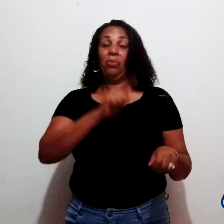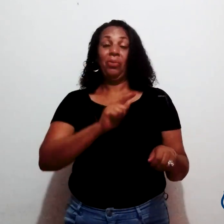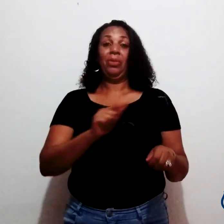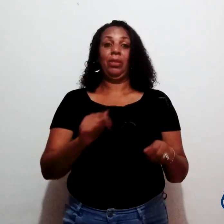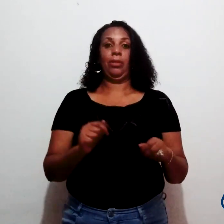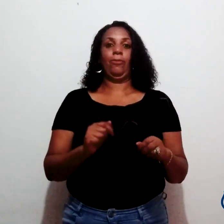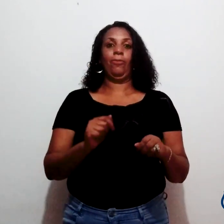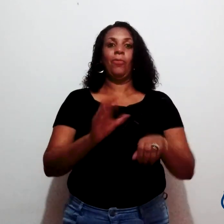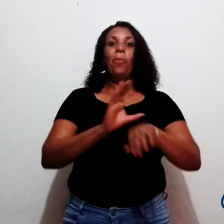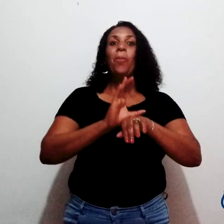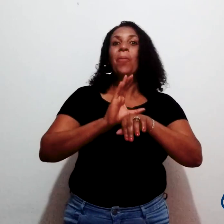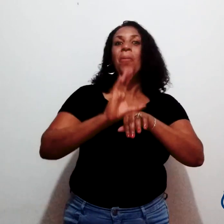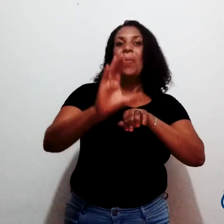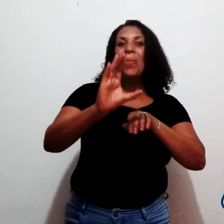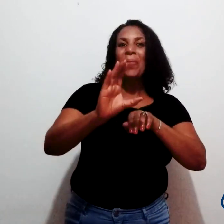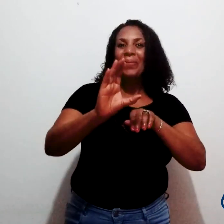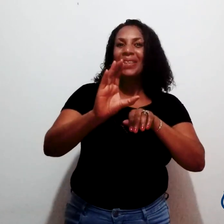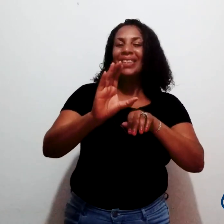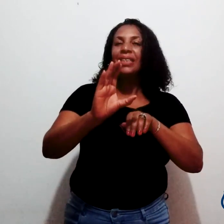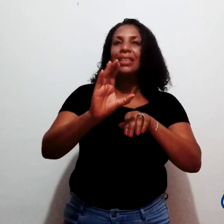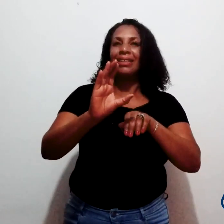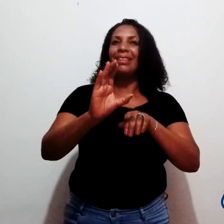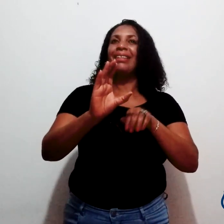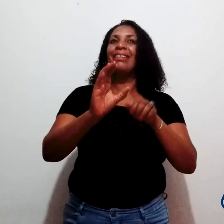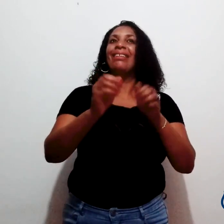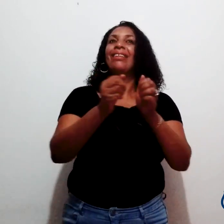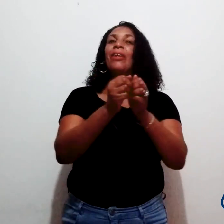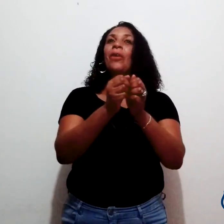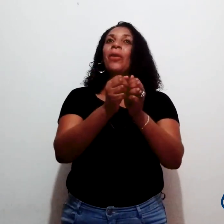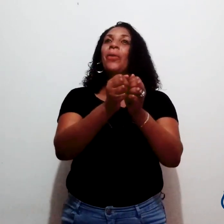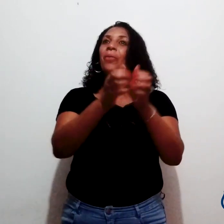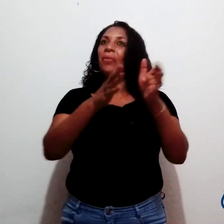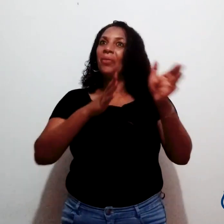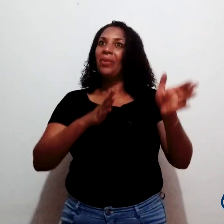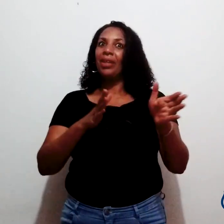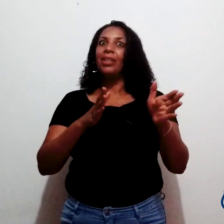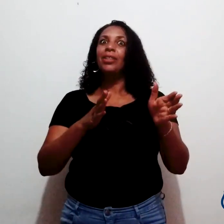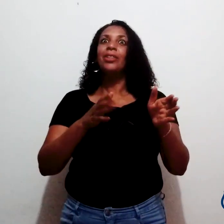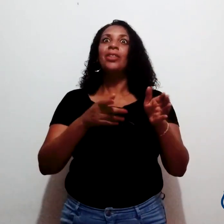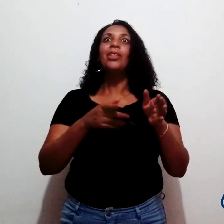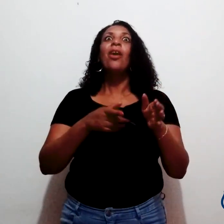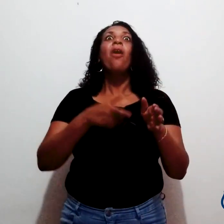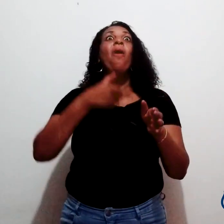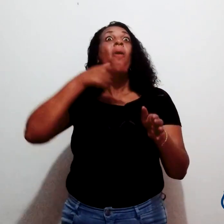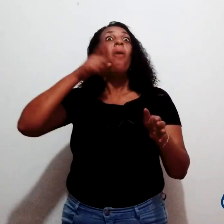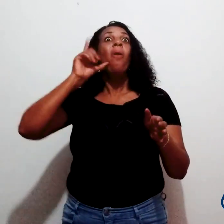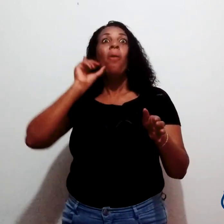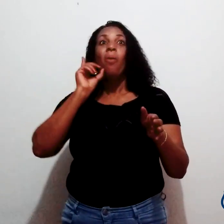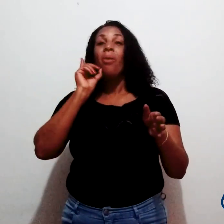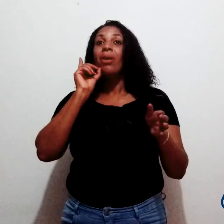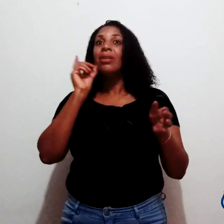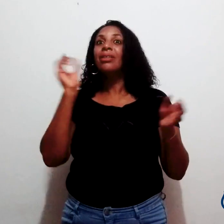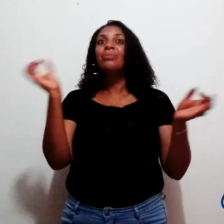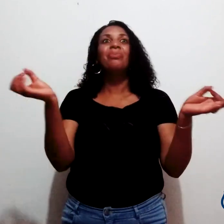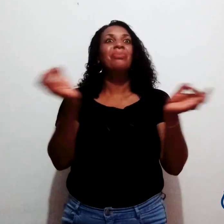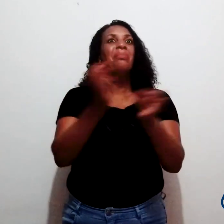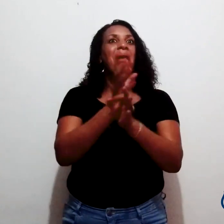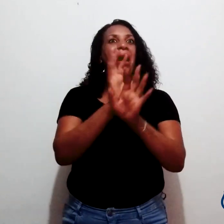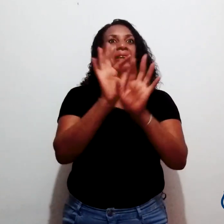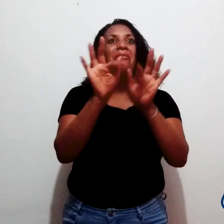curso, né, e me tornar fluente em Libras em 10 semanas, sabe. Aí eu fiquei olhando